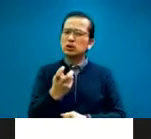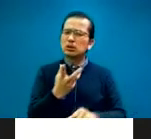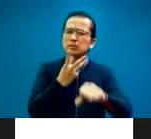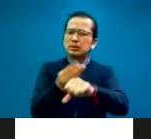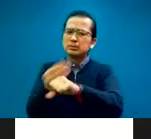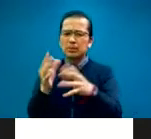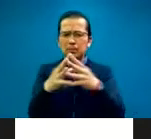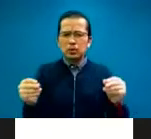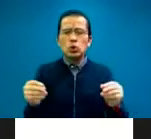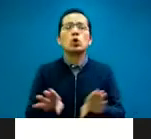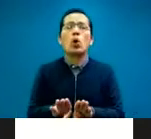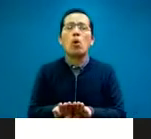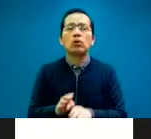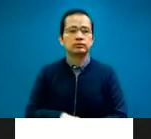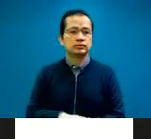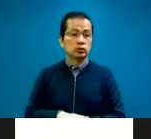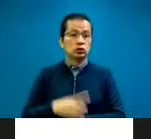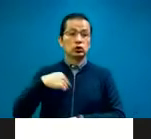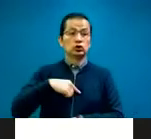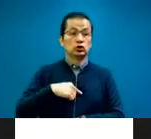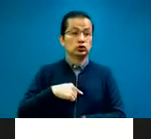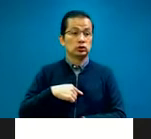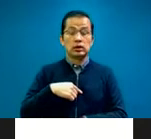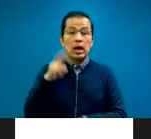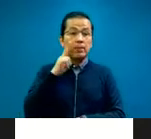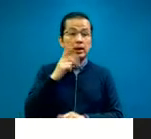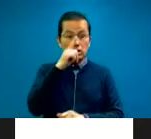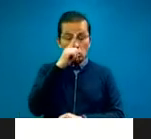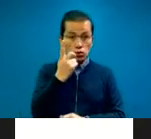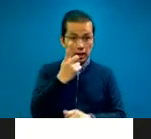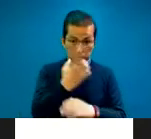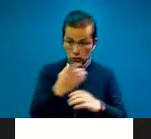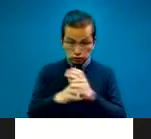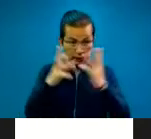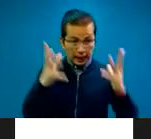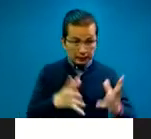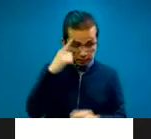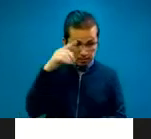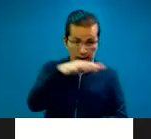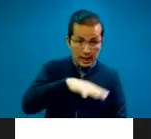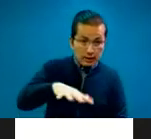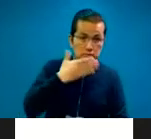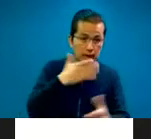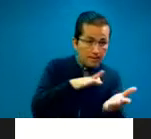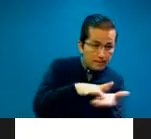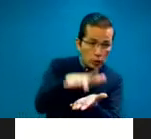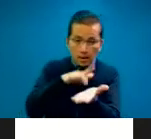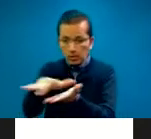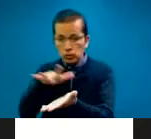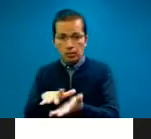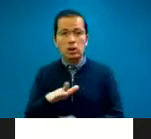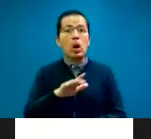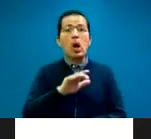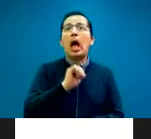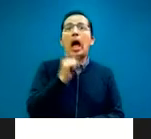una cosa, lo hacemos en beneficio de esa organización únicamente y dejamos a un lado cualquier otro papel, cualquier otra